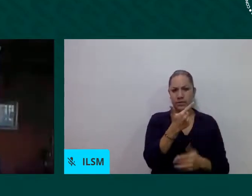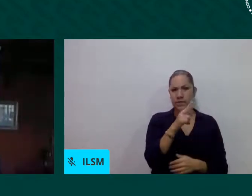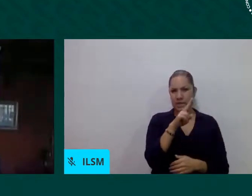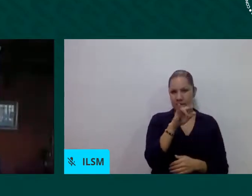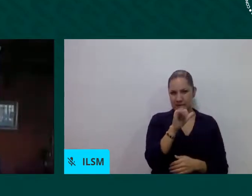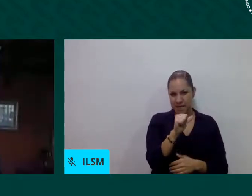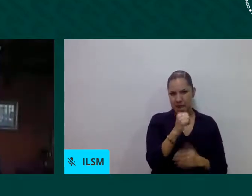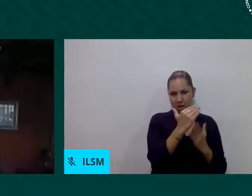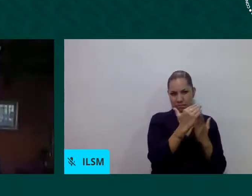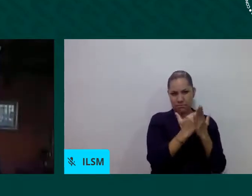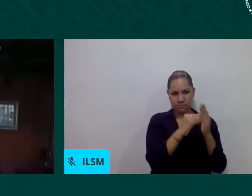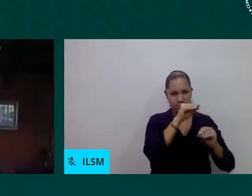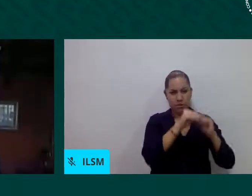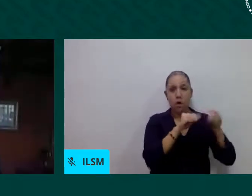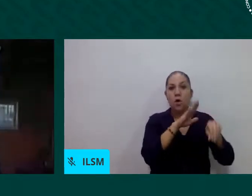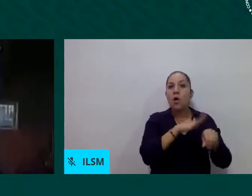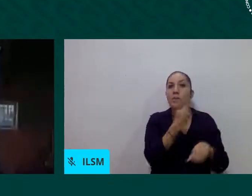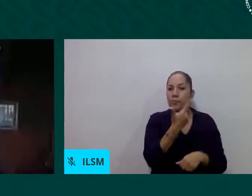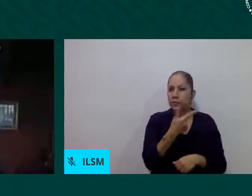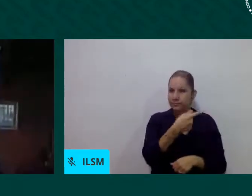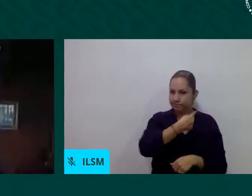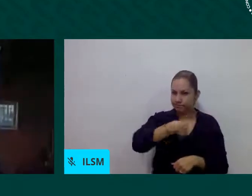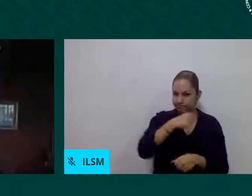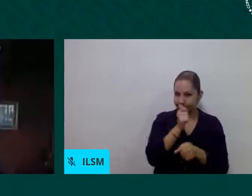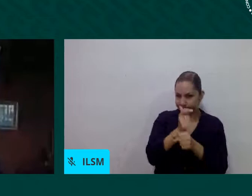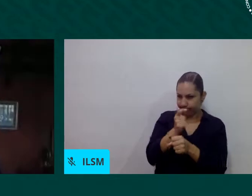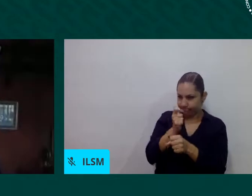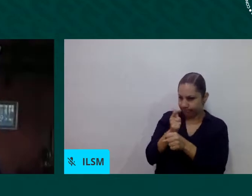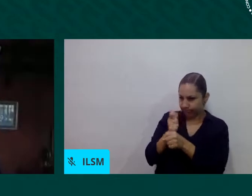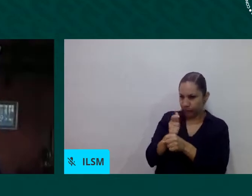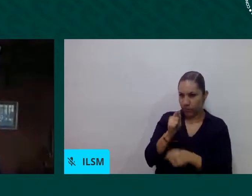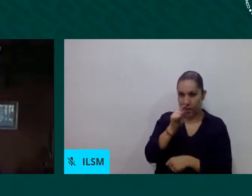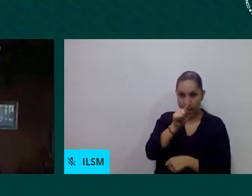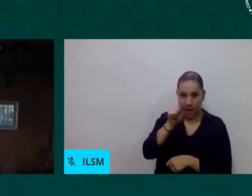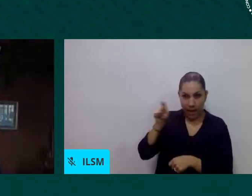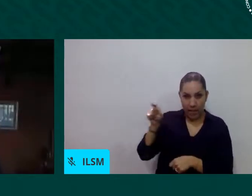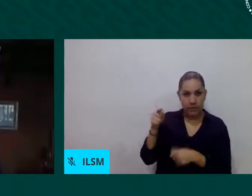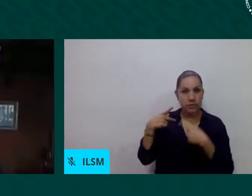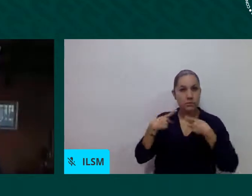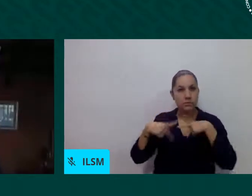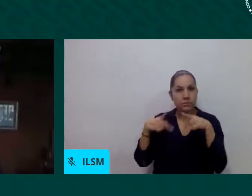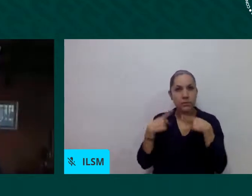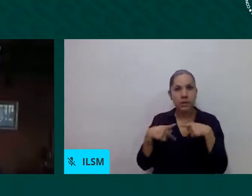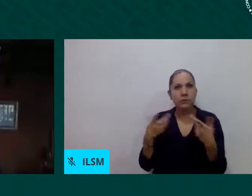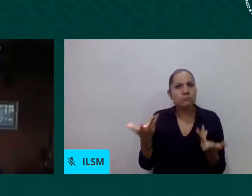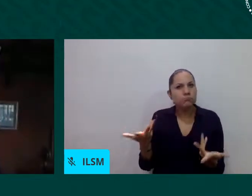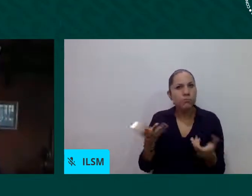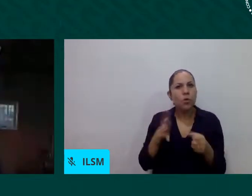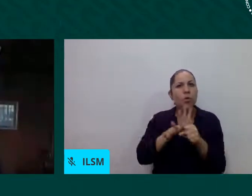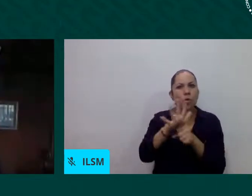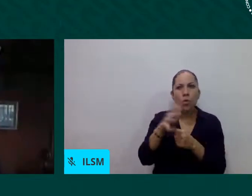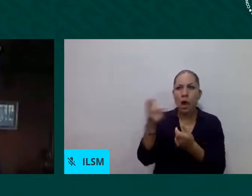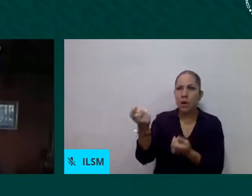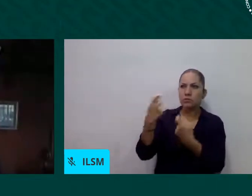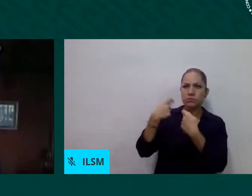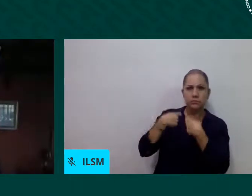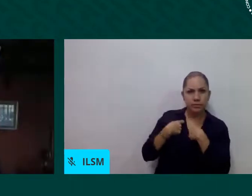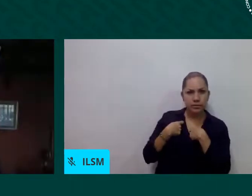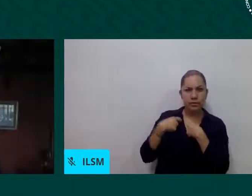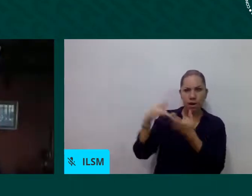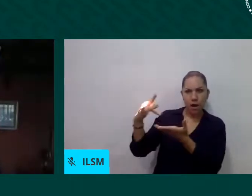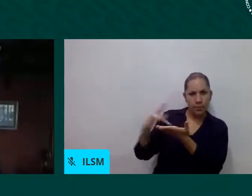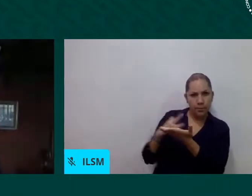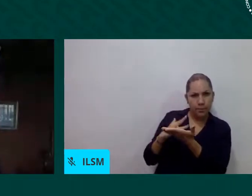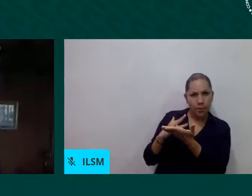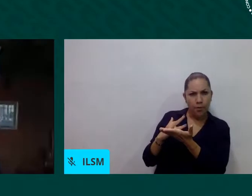de herramientas que ya la municipalidad estaba otorgando a otras personas en condiciones de vulnerabilidad y